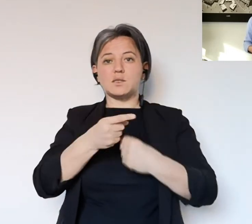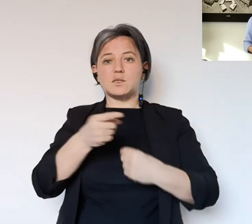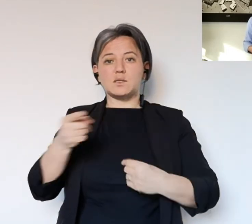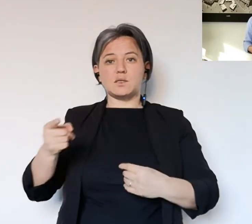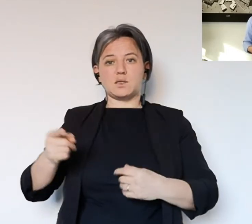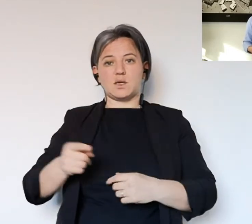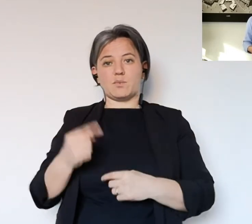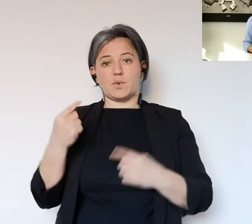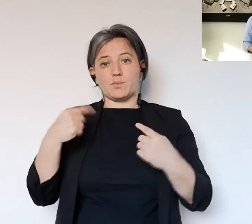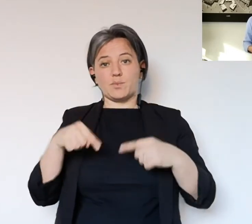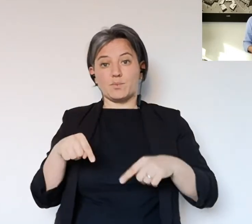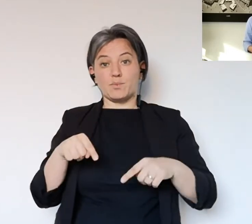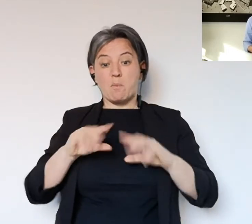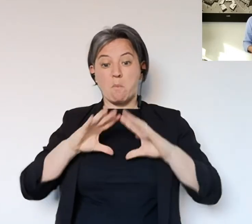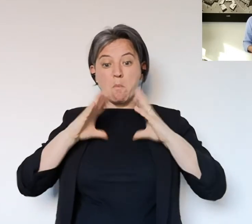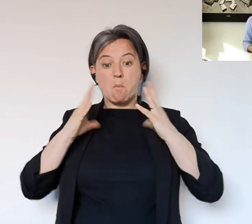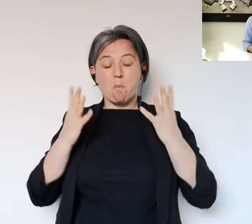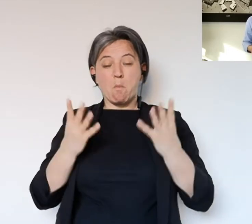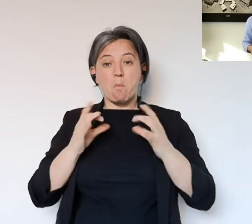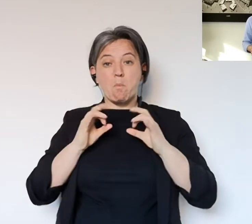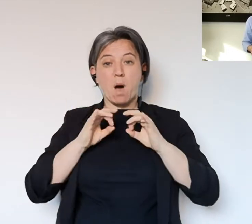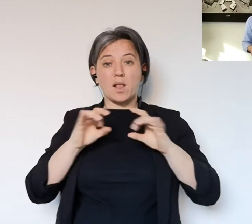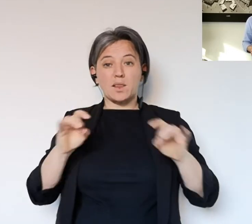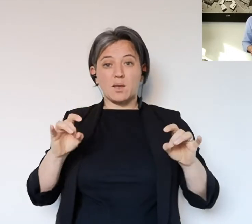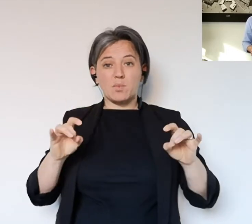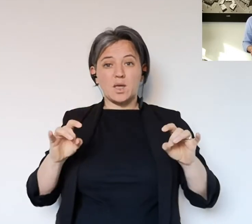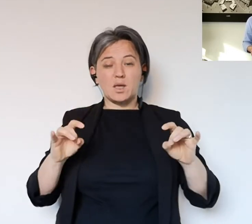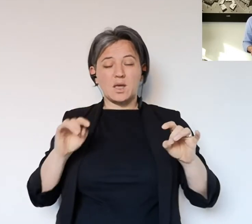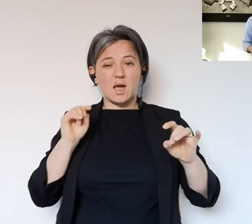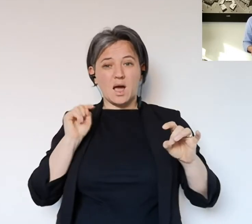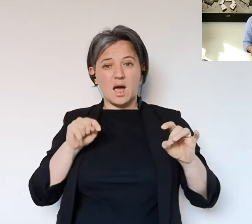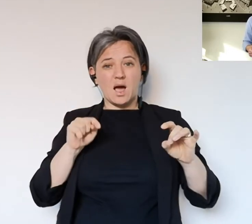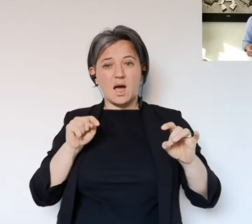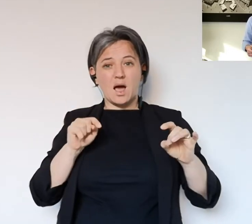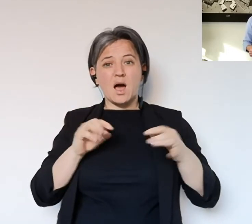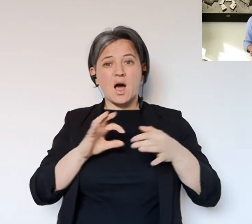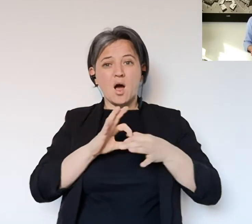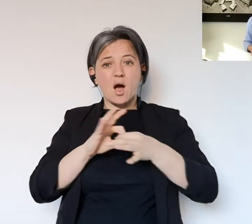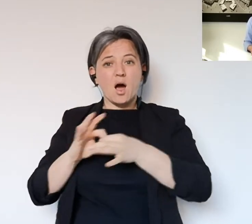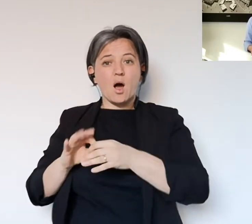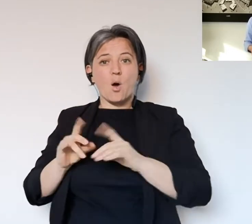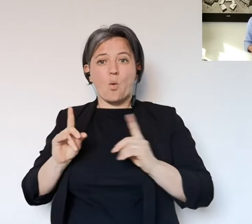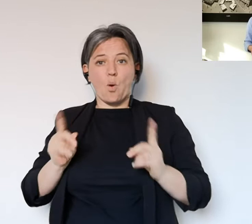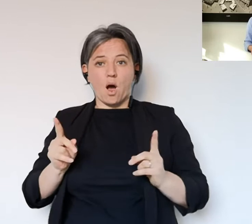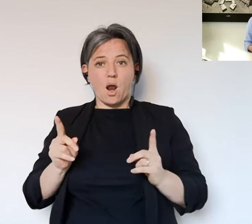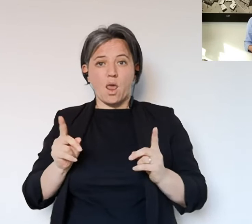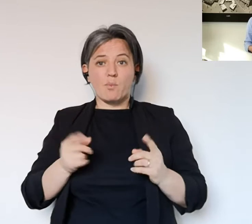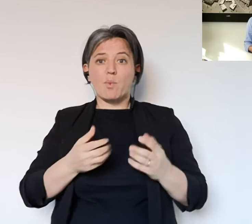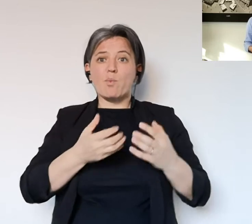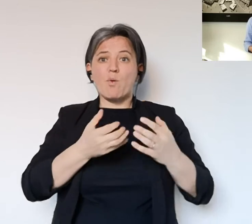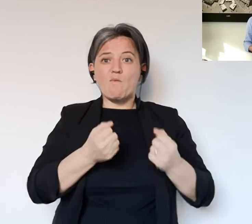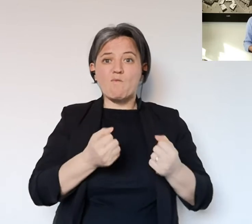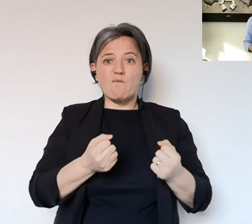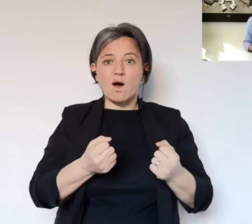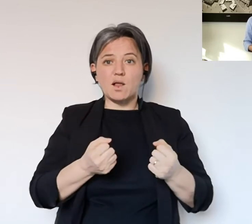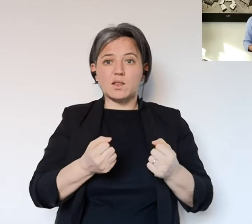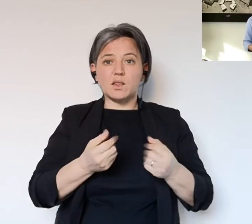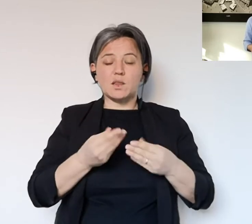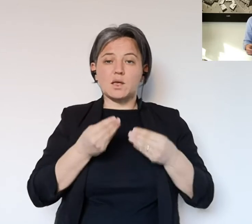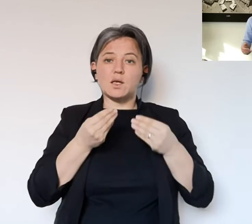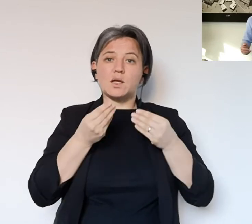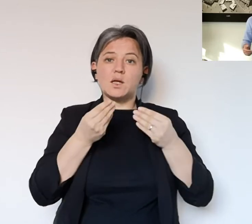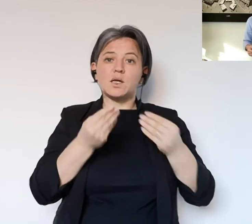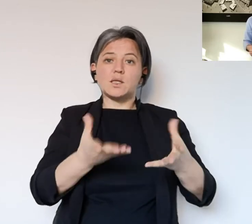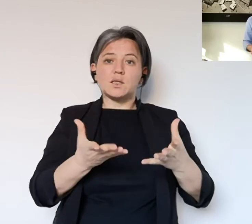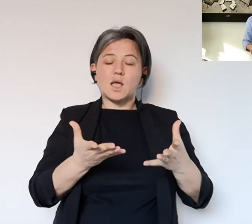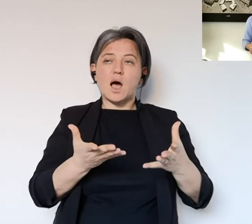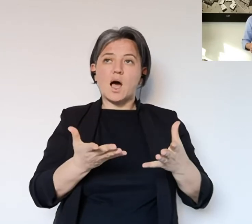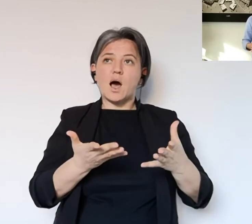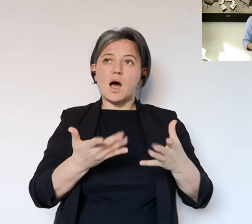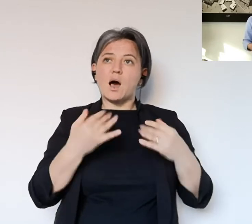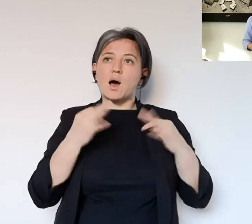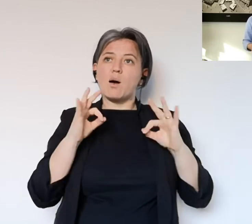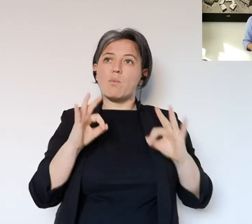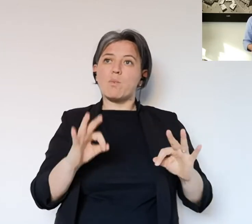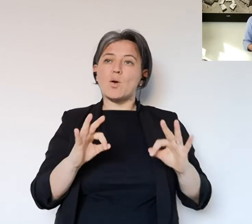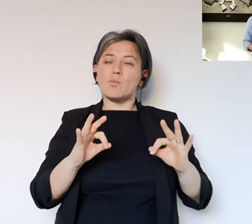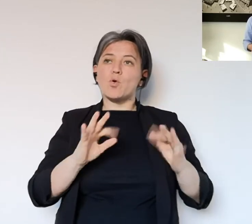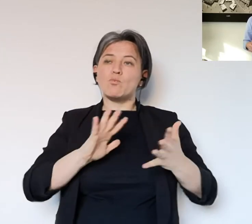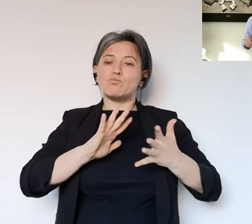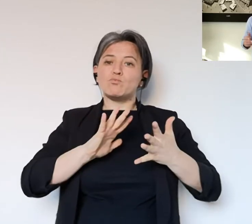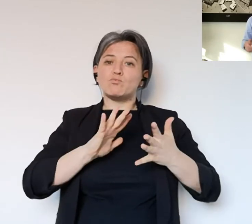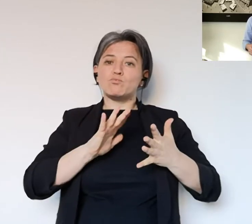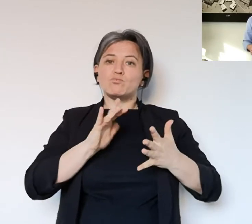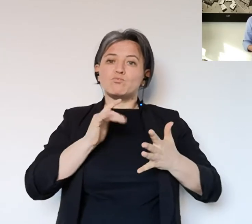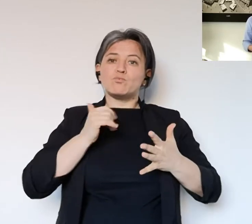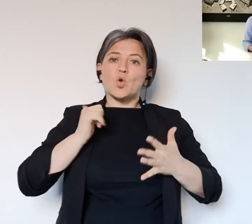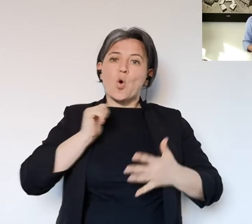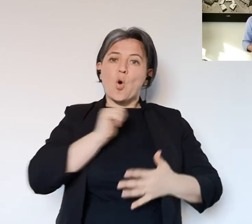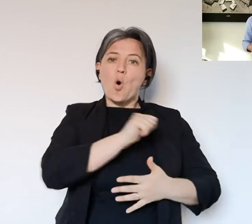nostra comunità e dobbiamo riflettere sul fatto che insomma questa pandemia sta lasciando nei